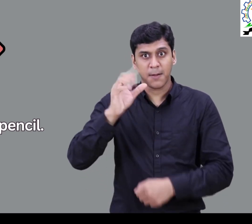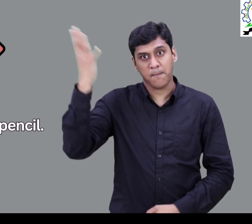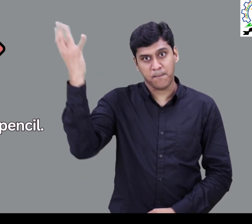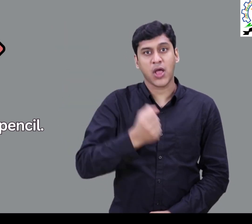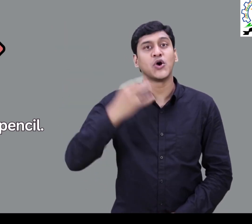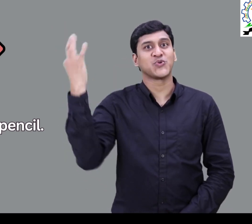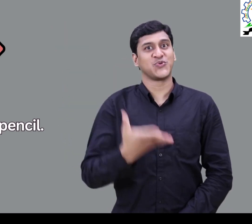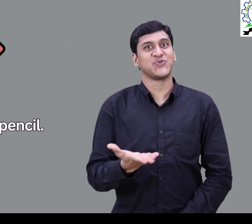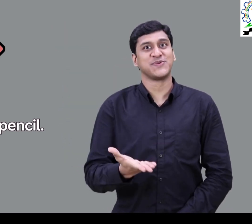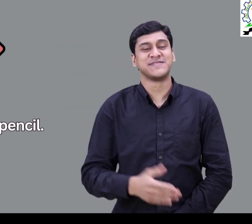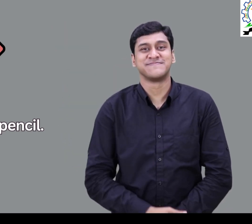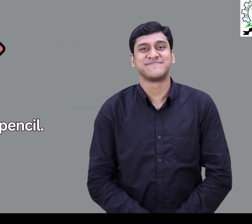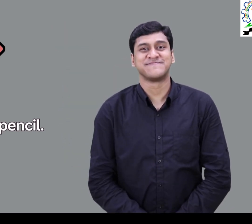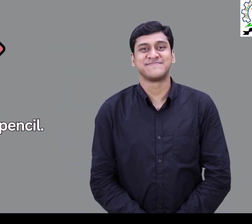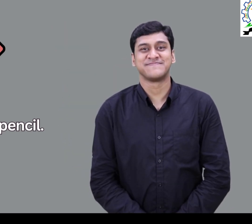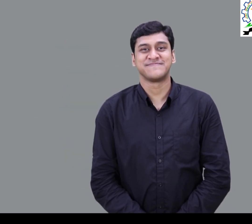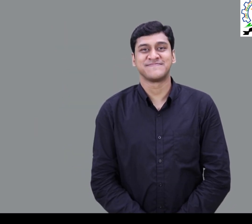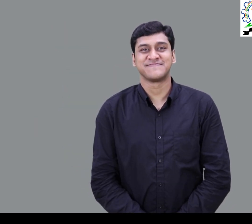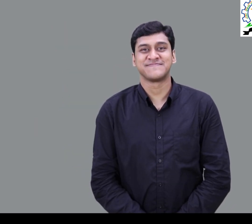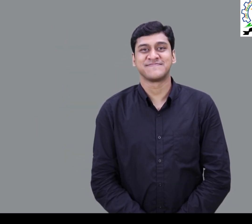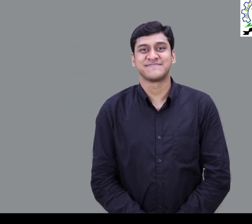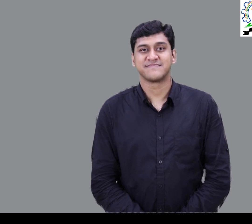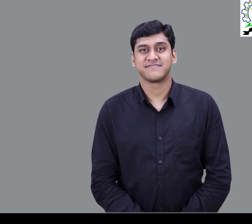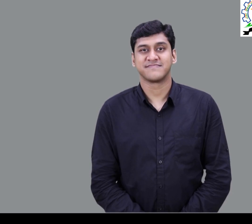संकेत भी ऐसे ही मैंनी नई Pencil खरीदी है